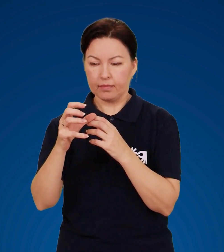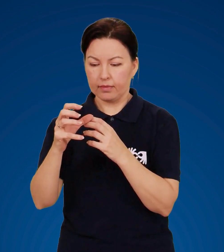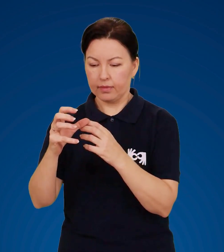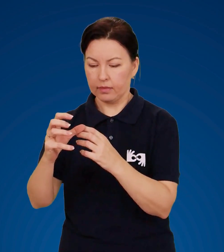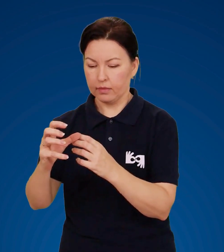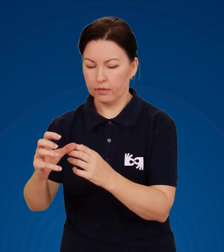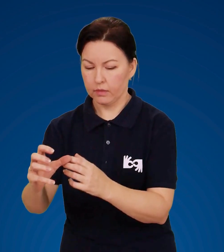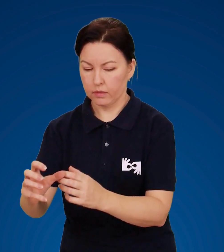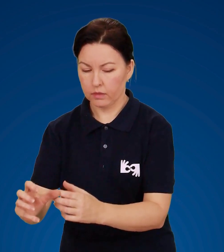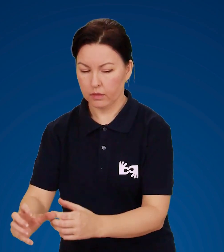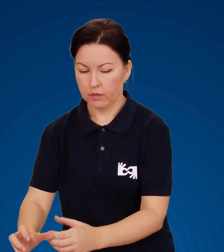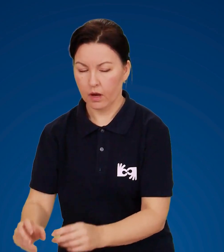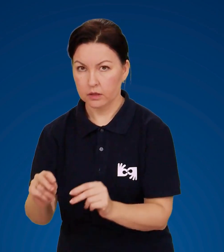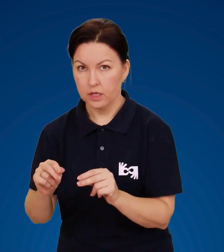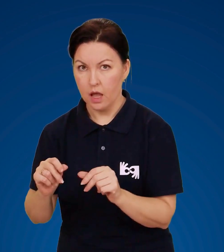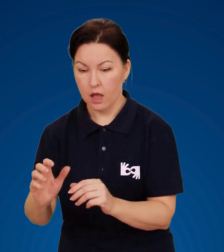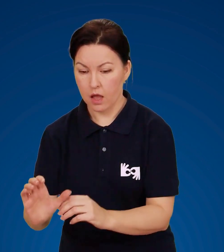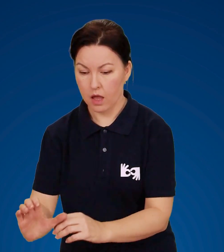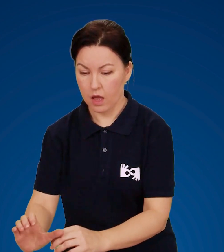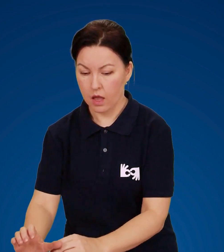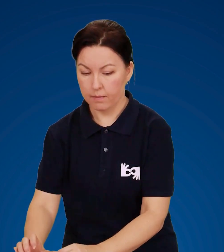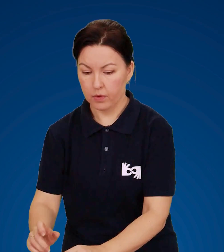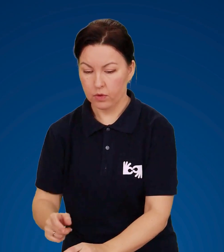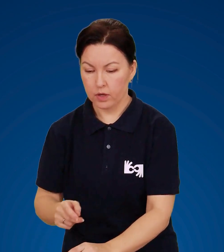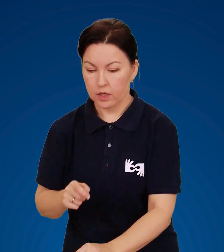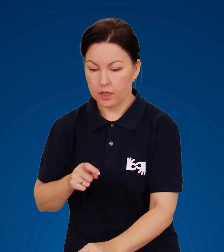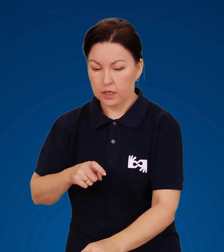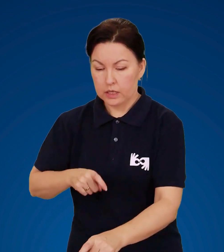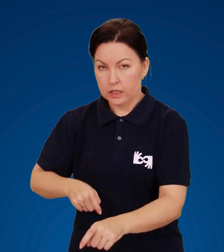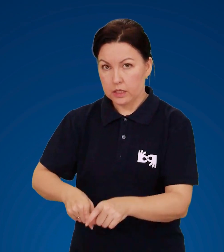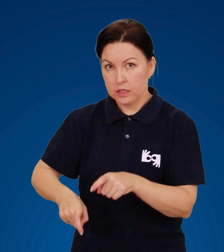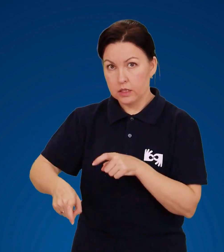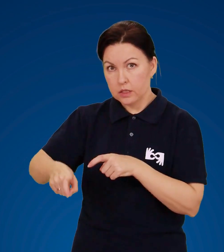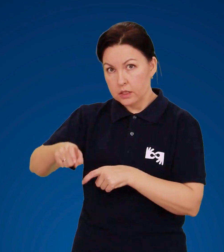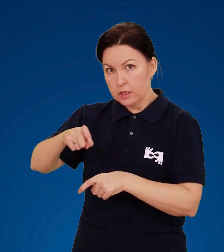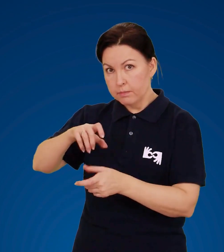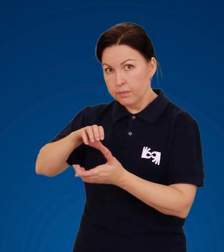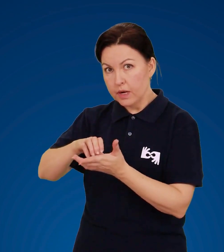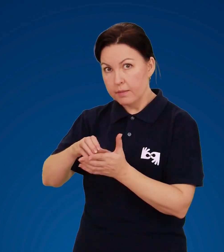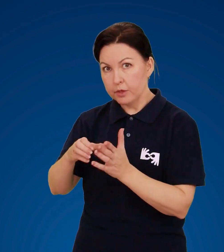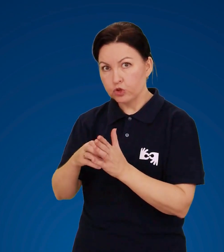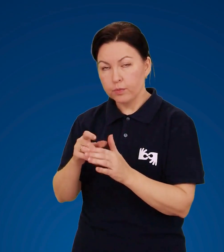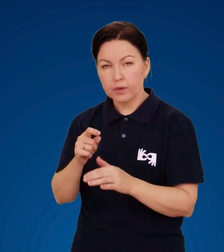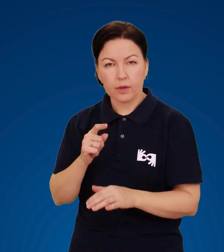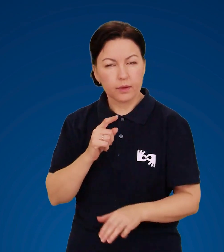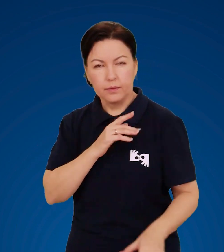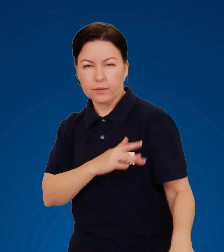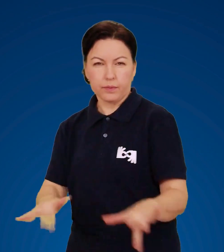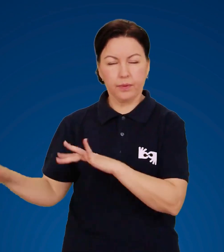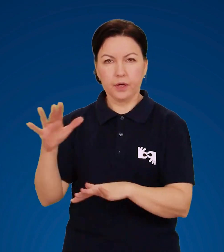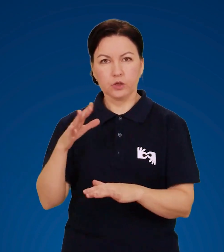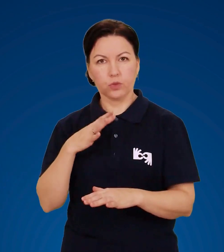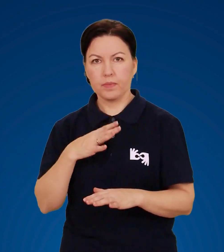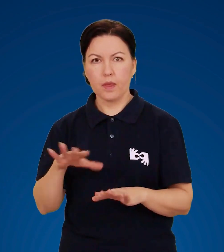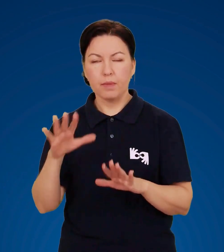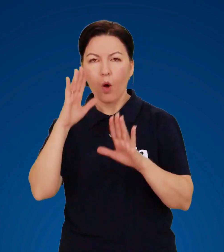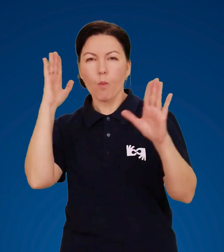землю. Після цього спробуйте повільно вийти з приміщення, не викликаючи різких